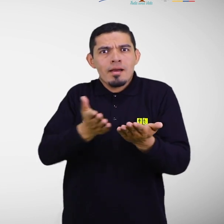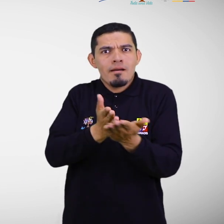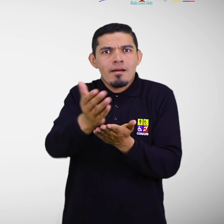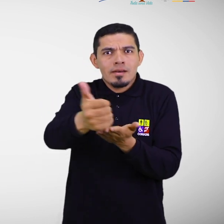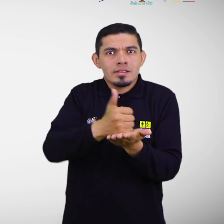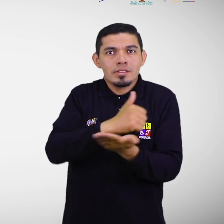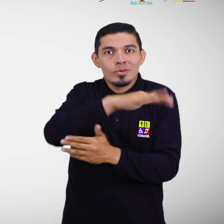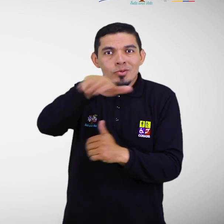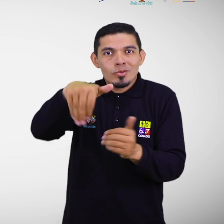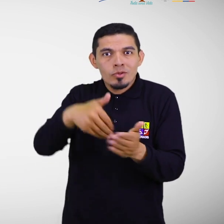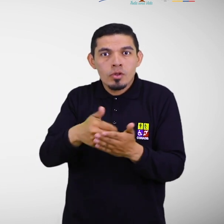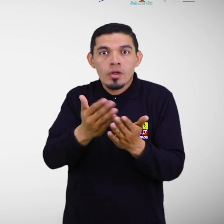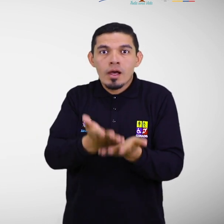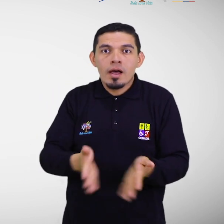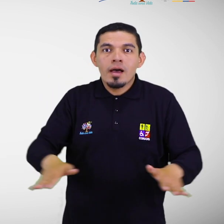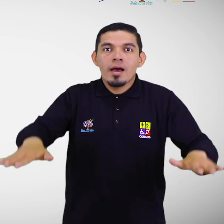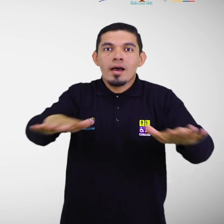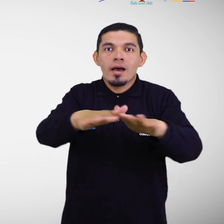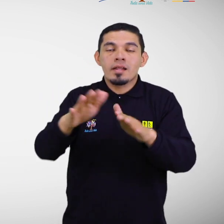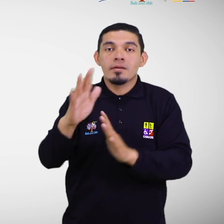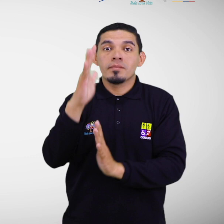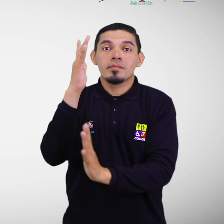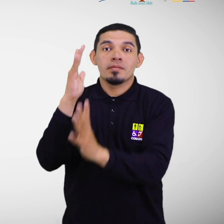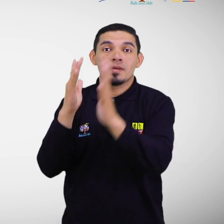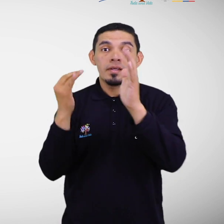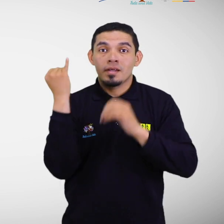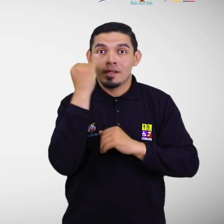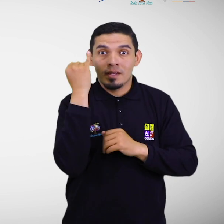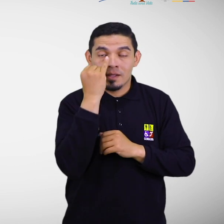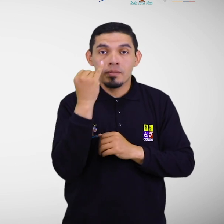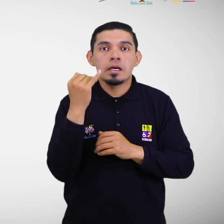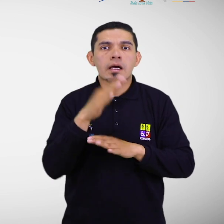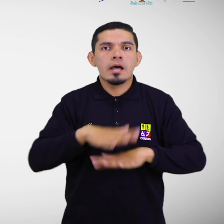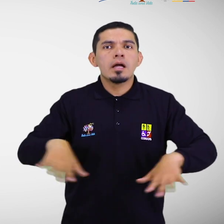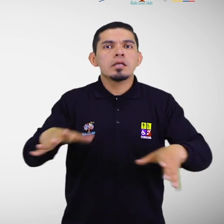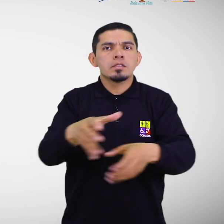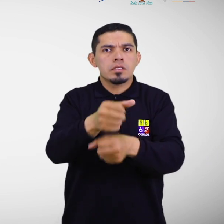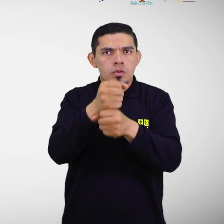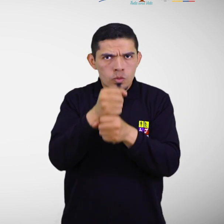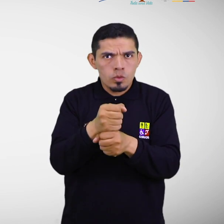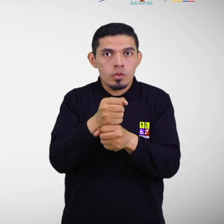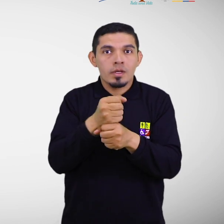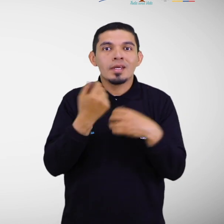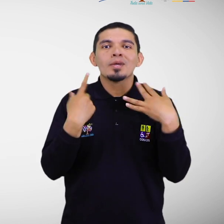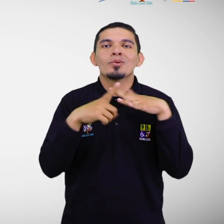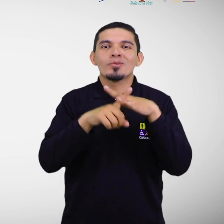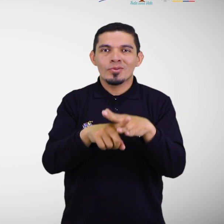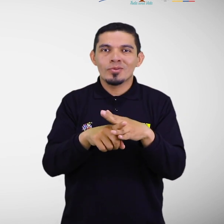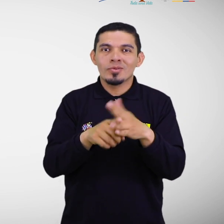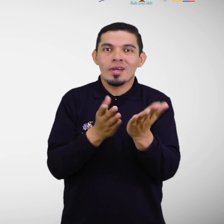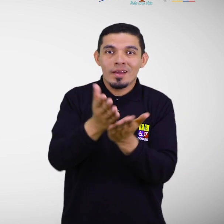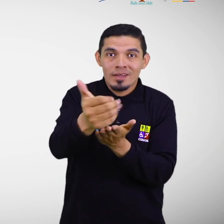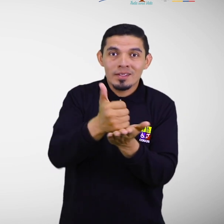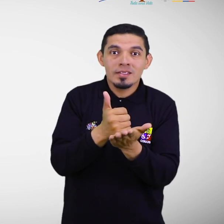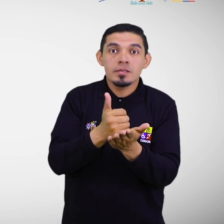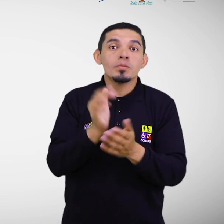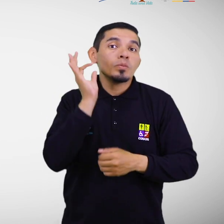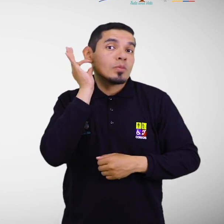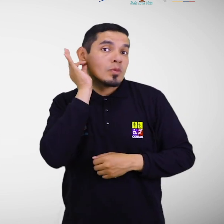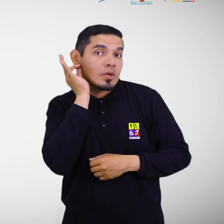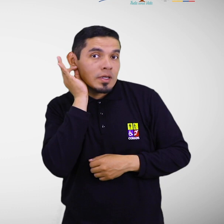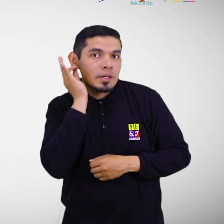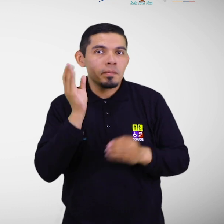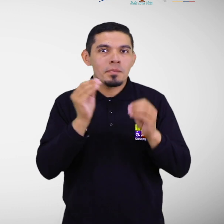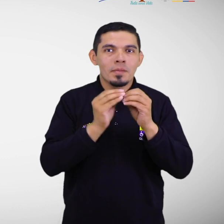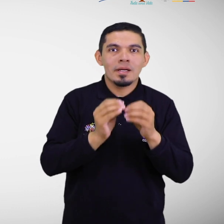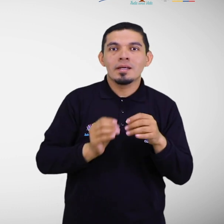universal a zonas verdes y espacios públicos seguros, inclusivos y accesibles, en particular para las mujeres y los